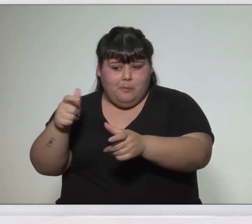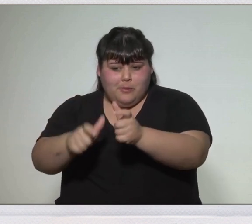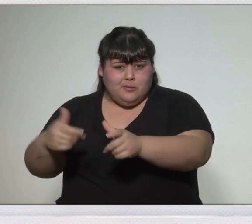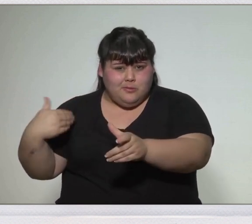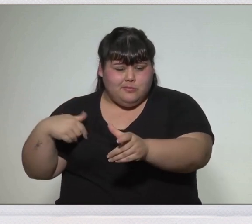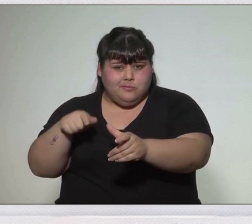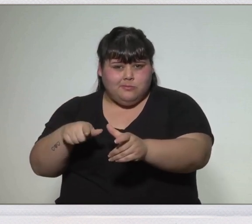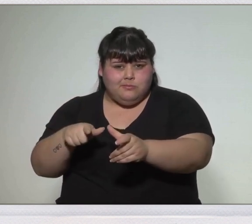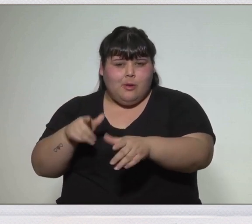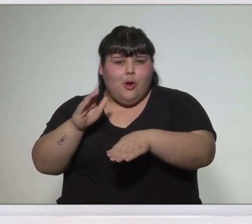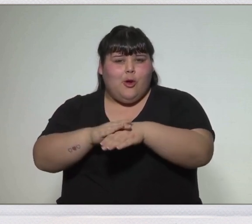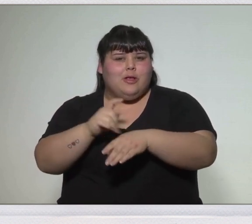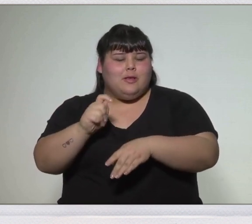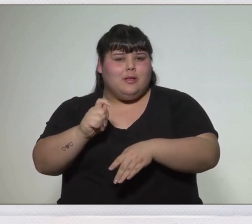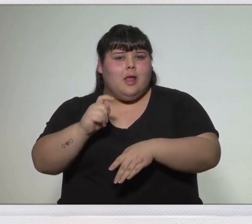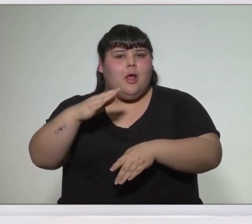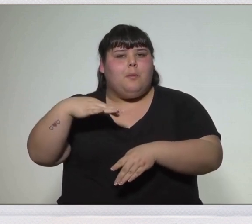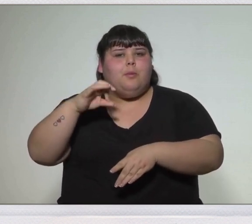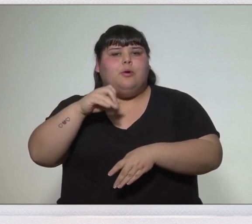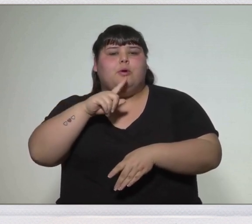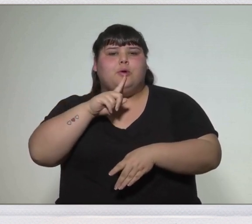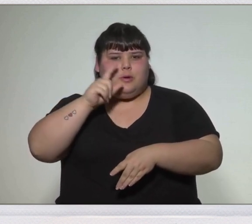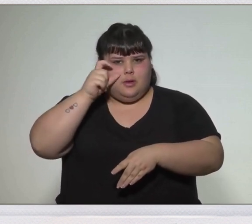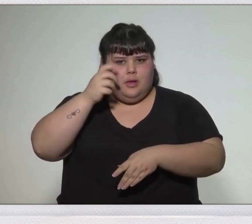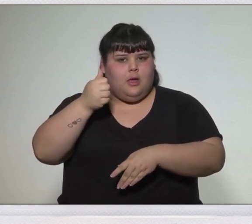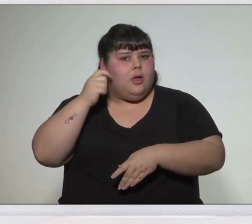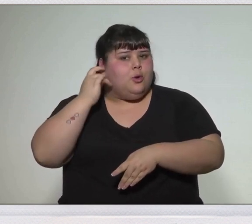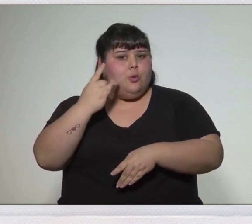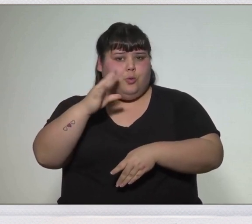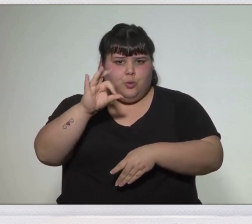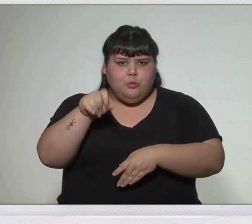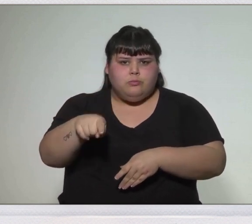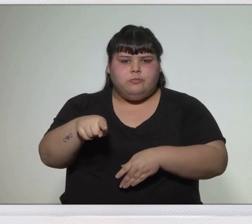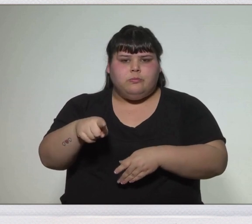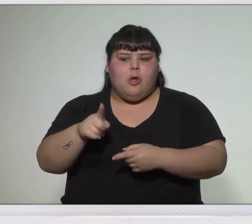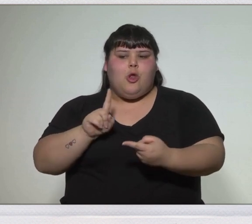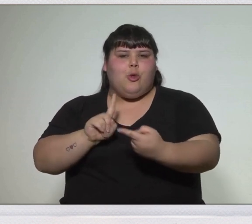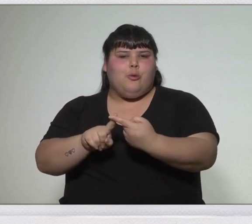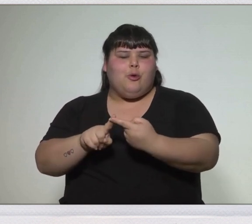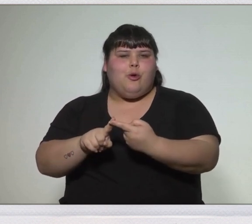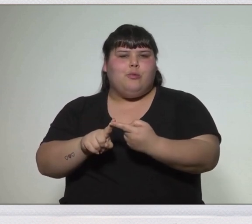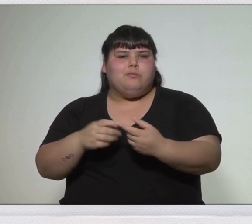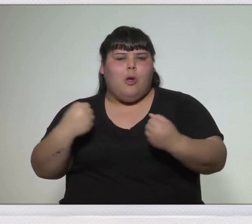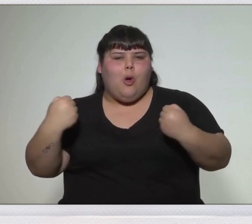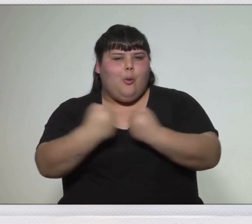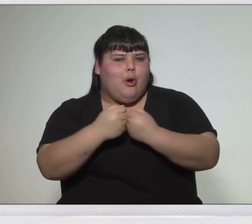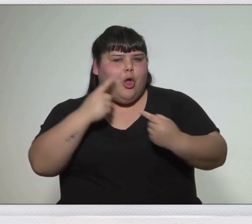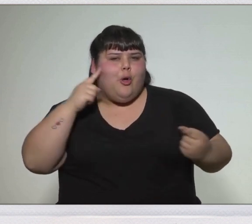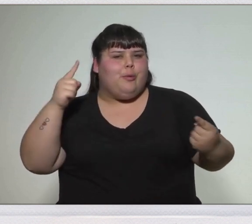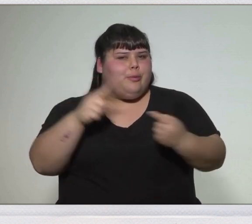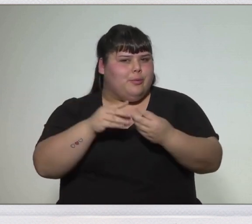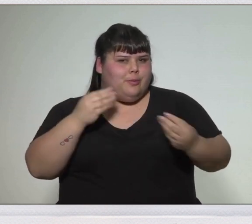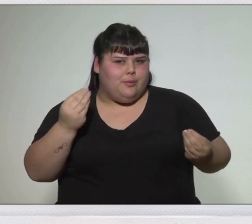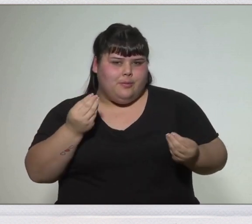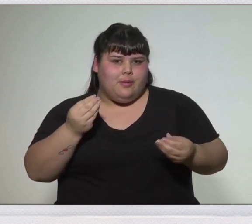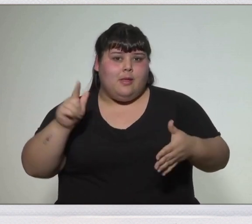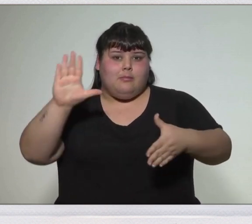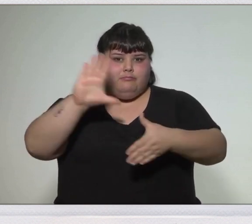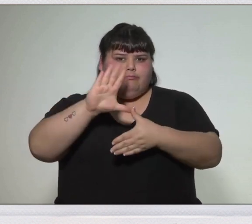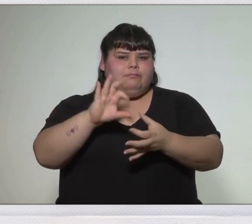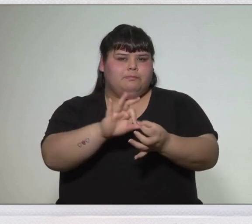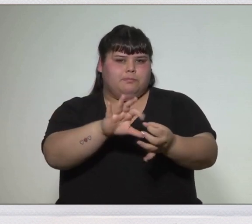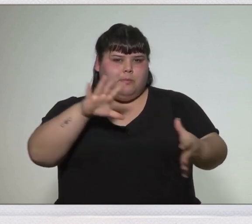liderada por Bernardo Monteagudo, con la que comparten el mismo objetivo, la